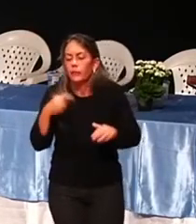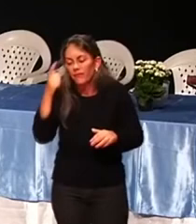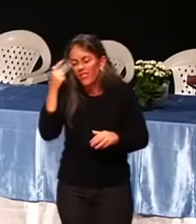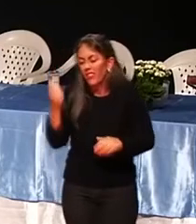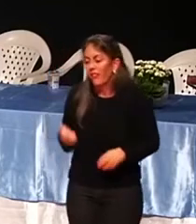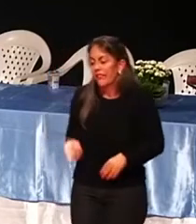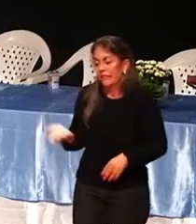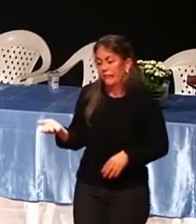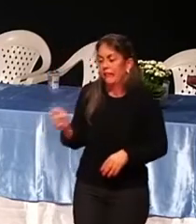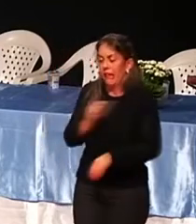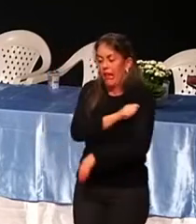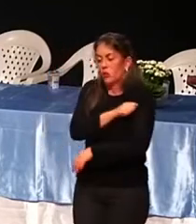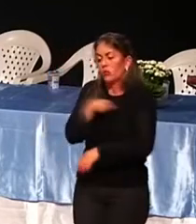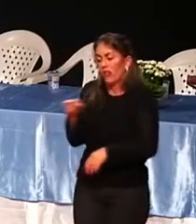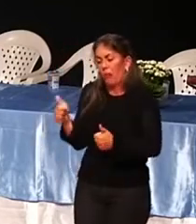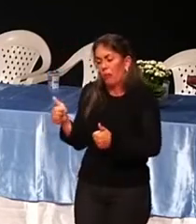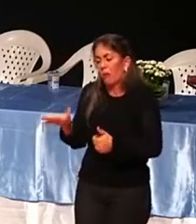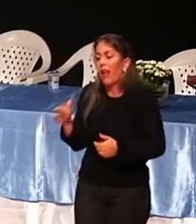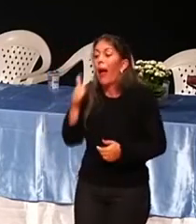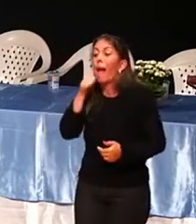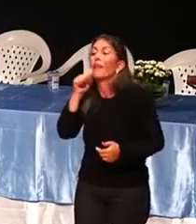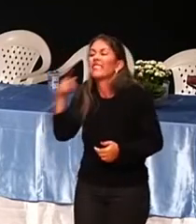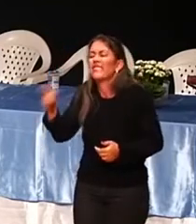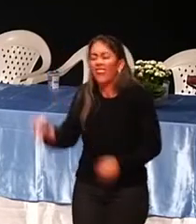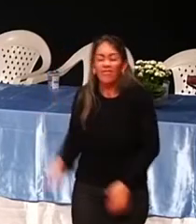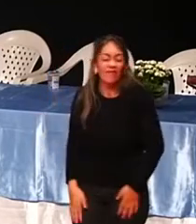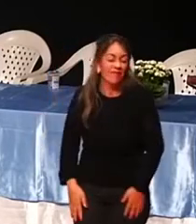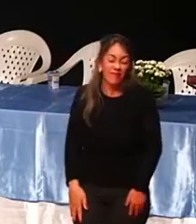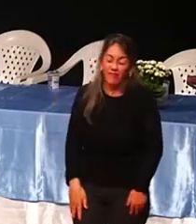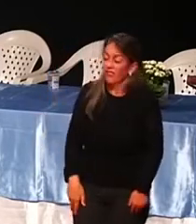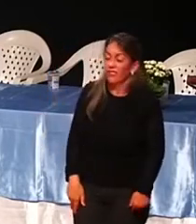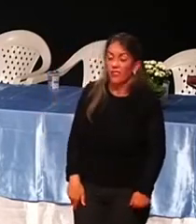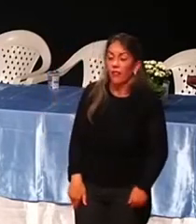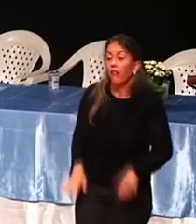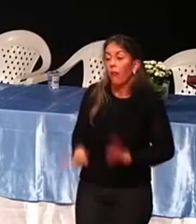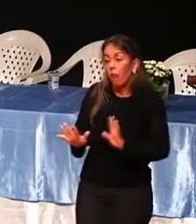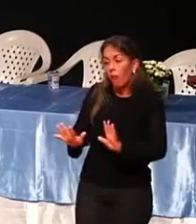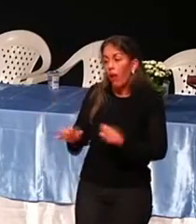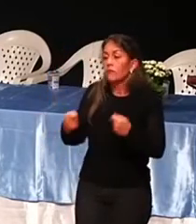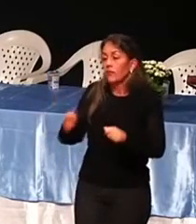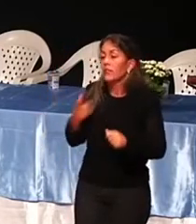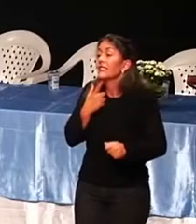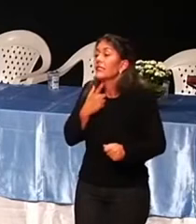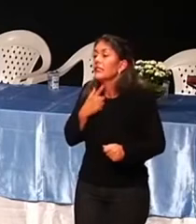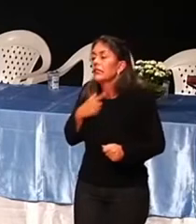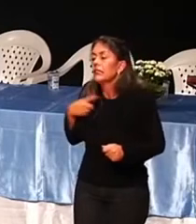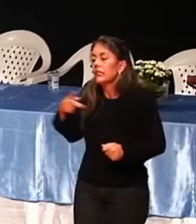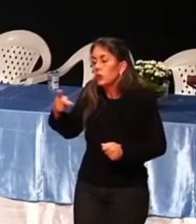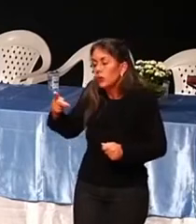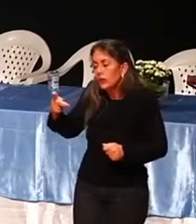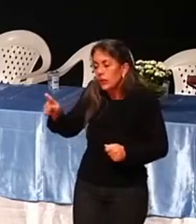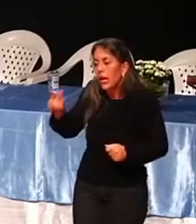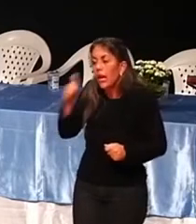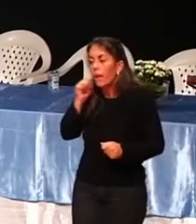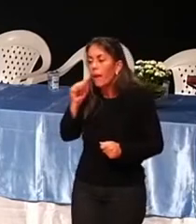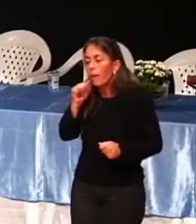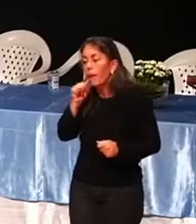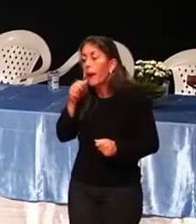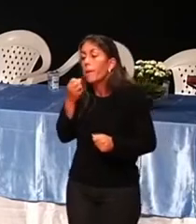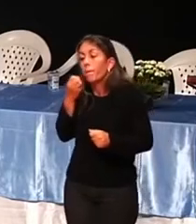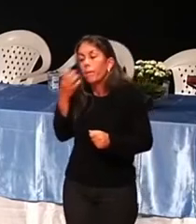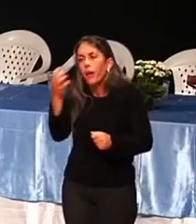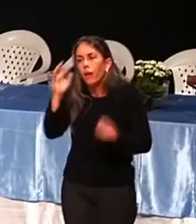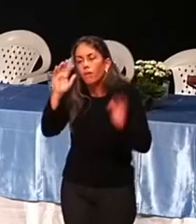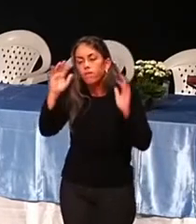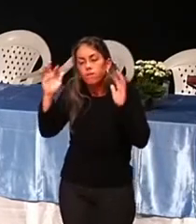cara. Não, mas... se você desejar o bem para ela, às vezes vai voltar coisa boa para você. Agora, se você ficar fuzilando ela com o